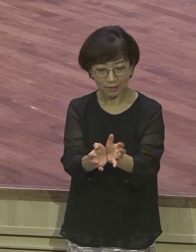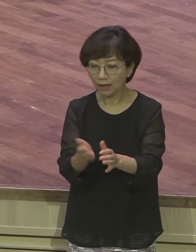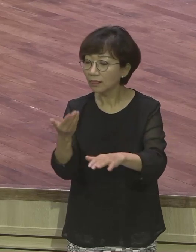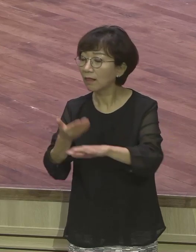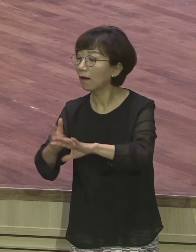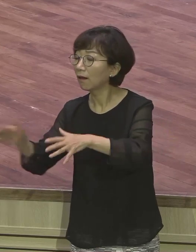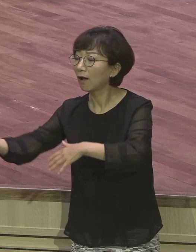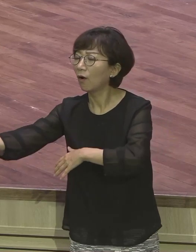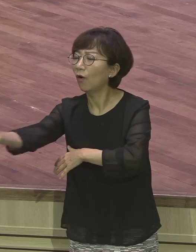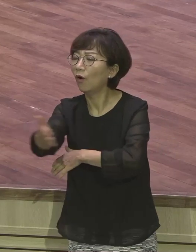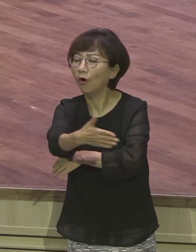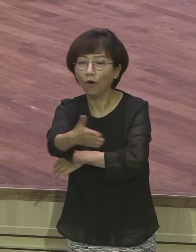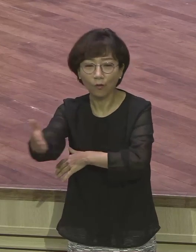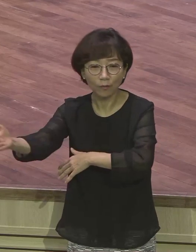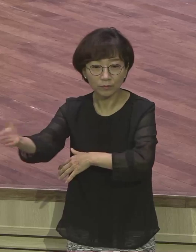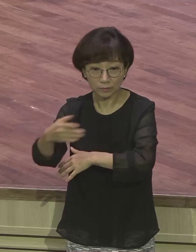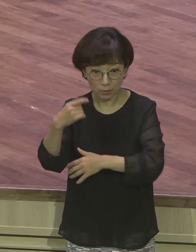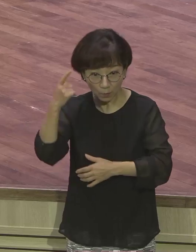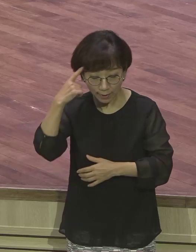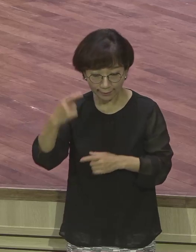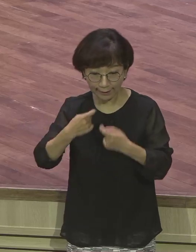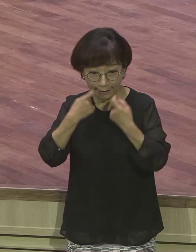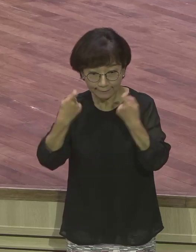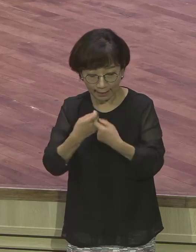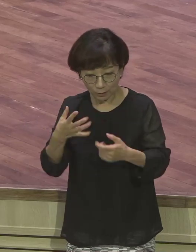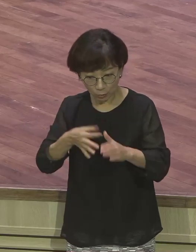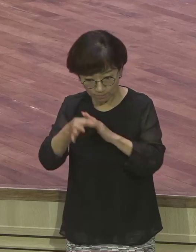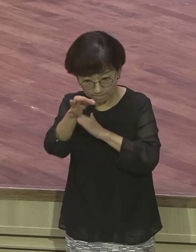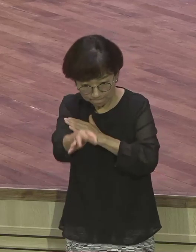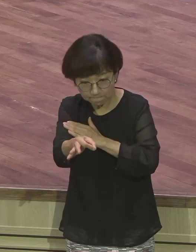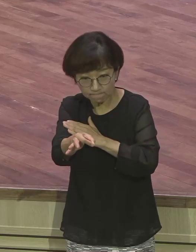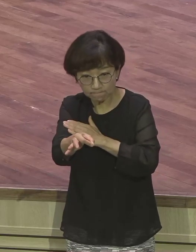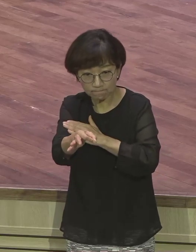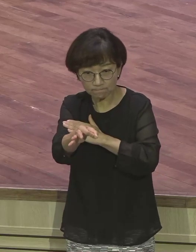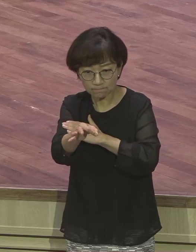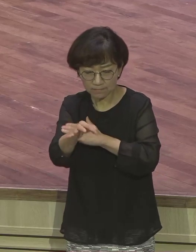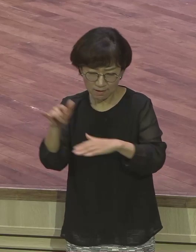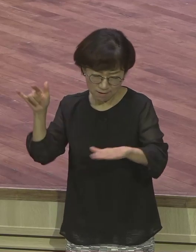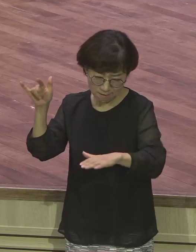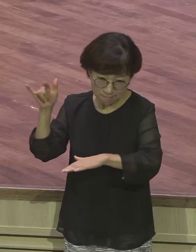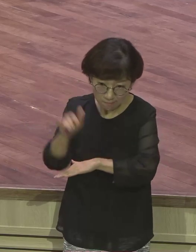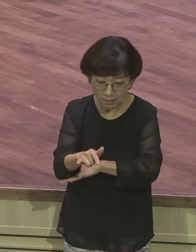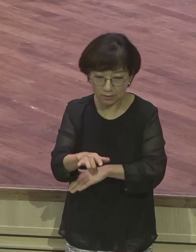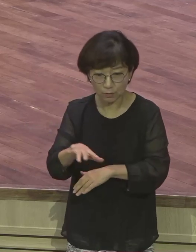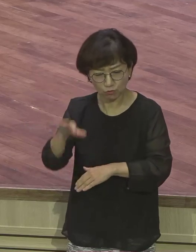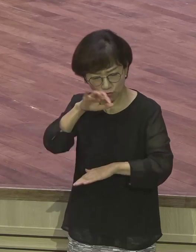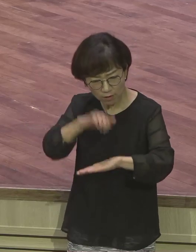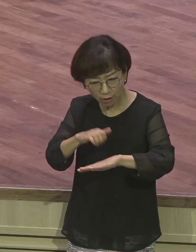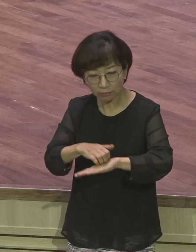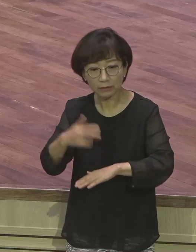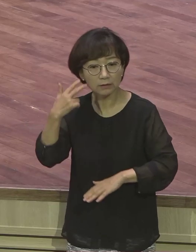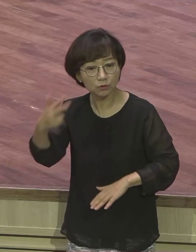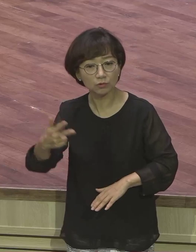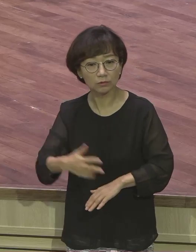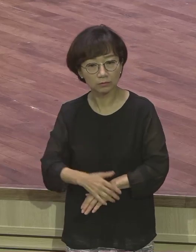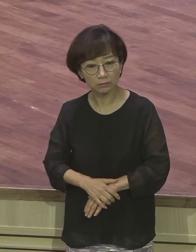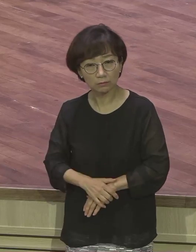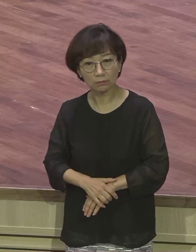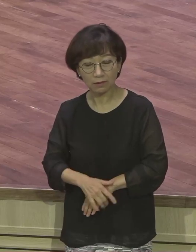쫙 무차비랑 와가지고 훈련 받고 그 다음 또 일주일 전에 또 숨기면서 여러분 주차 입구에서 안내한 애들